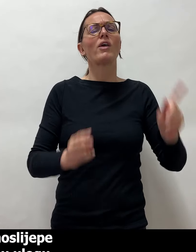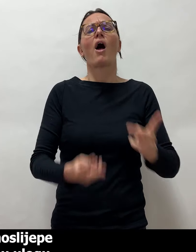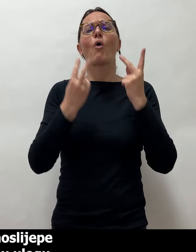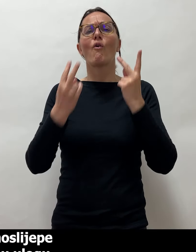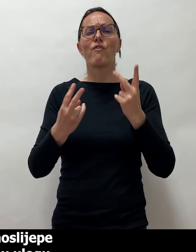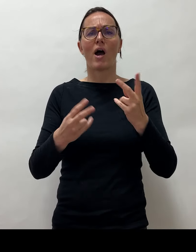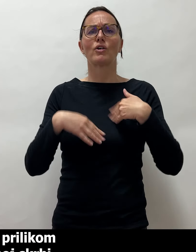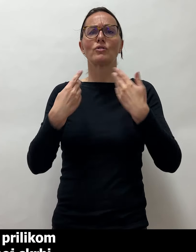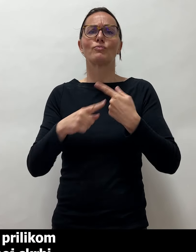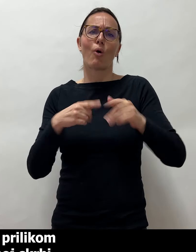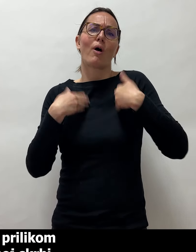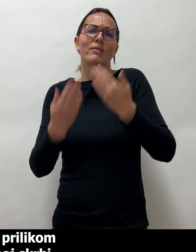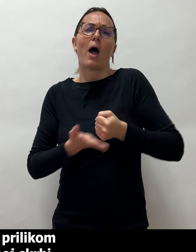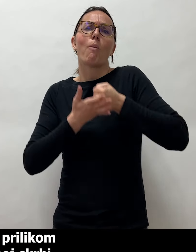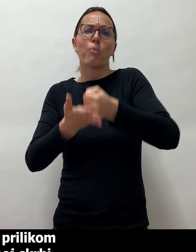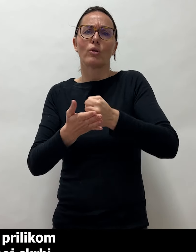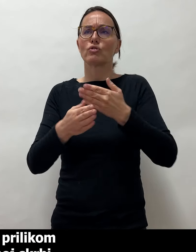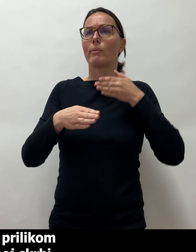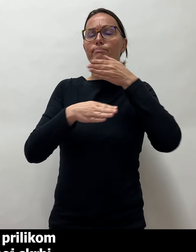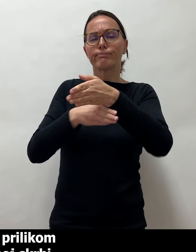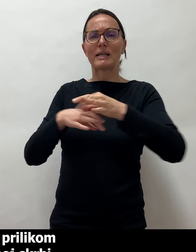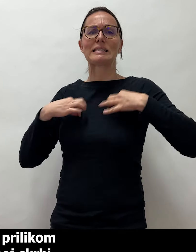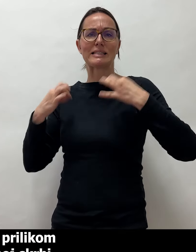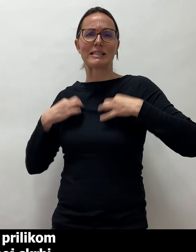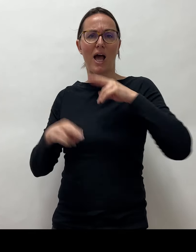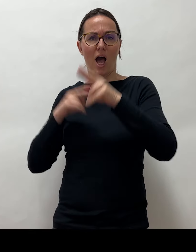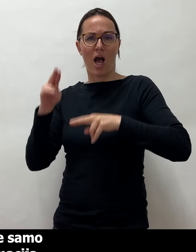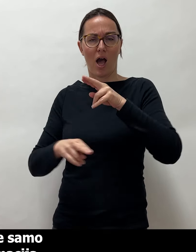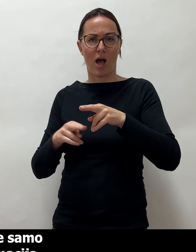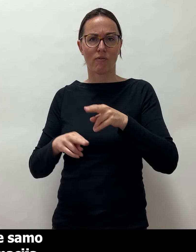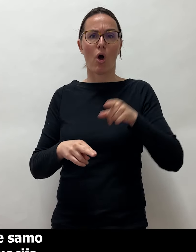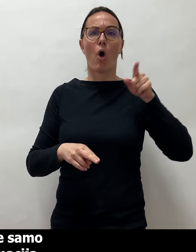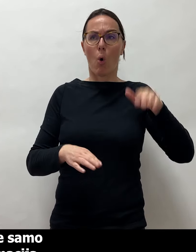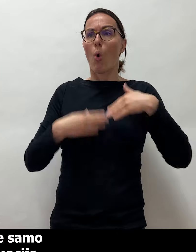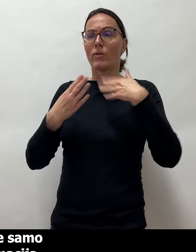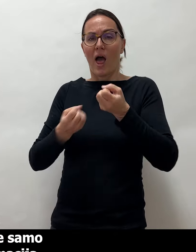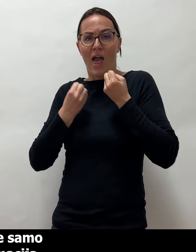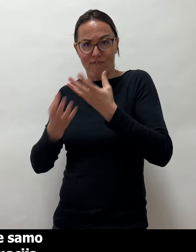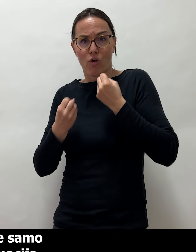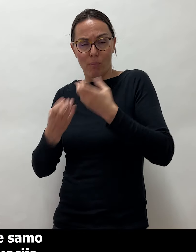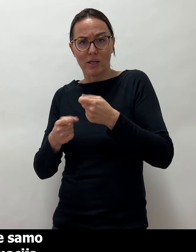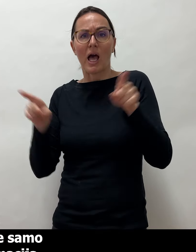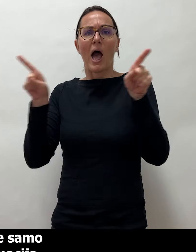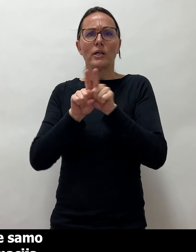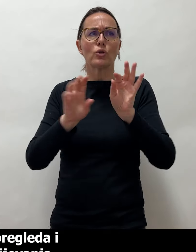imaju ključnu ulogu u pružanju podrške prilikom pristupa zdravstvenoj skrbi. Njihova uloga nije samo prenošenje informacija, već i